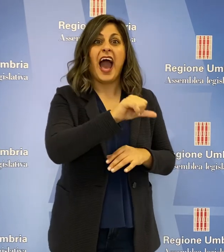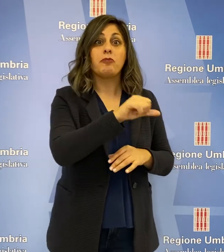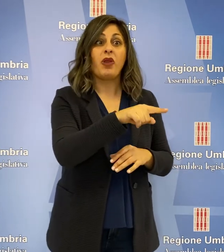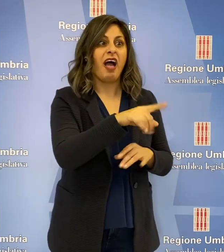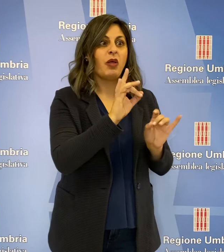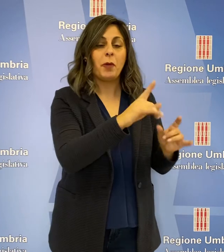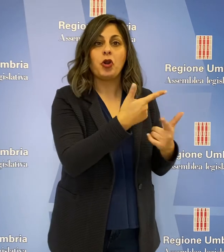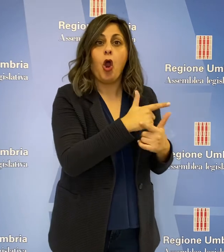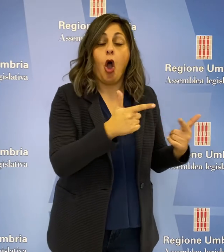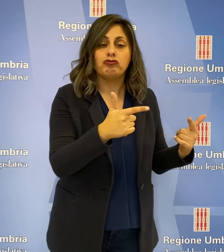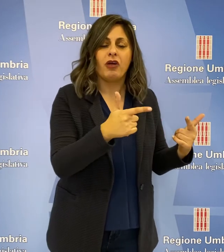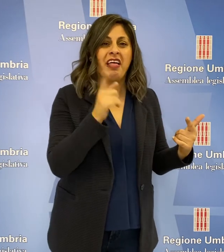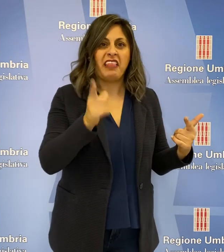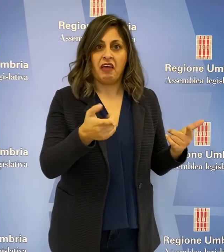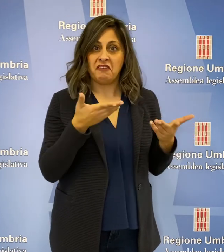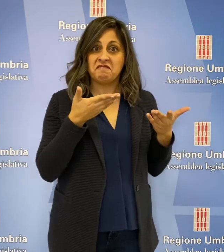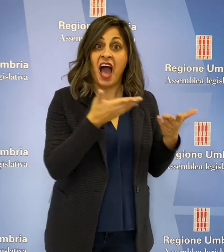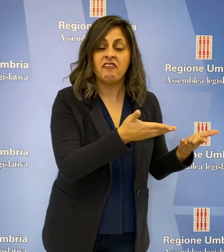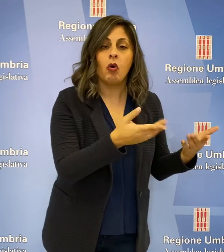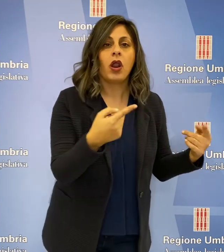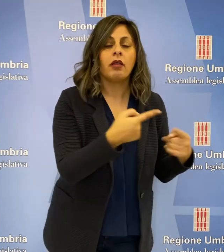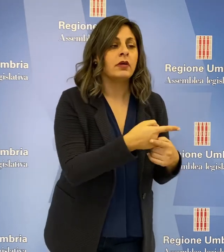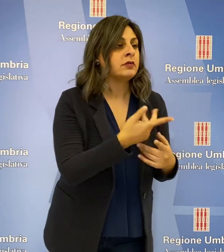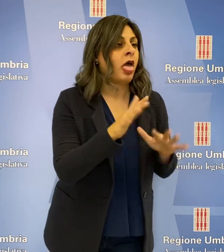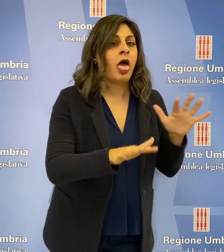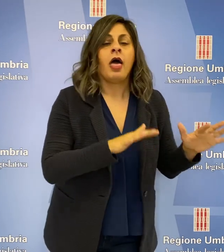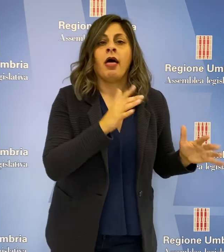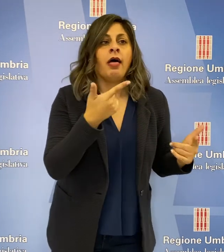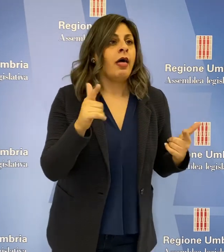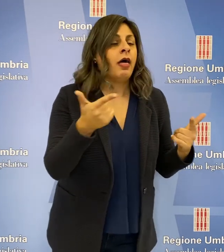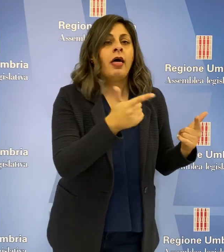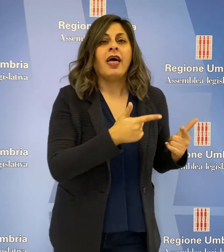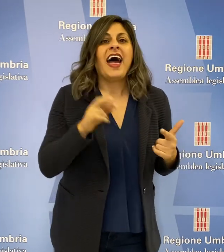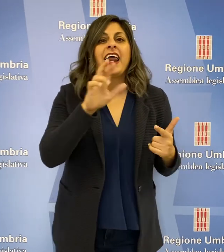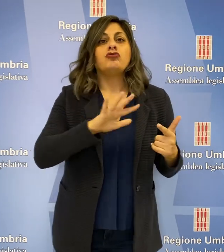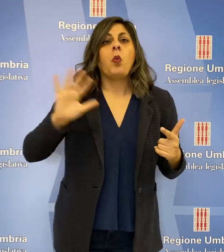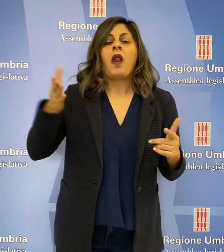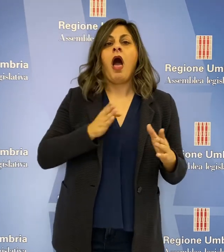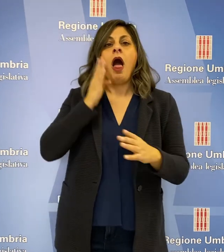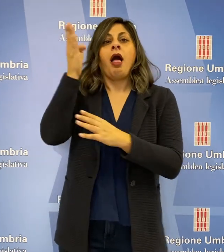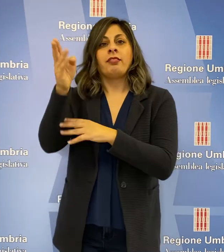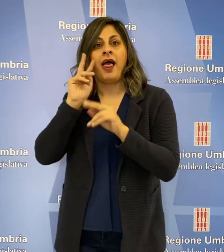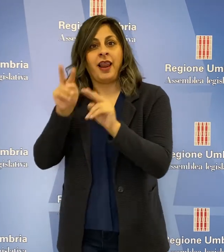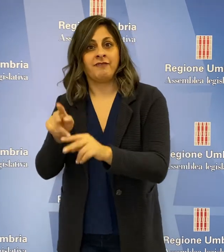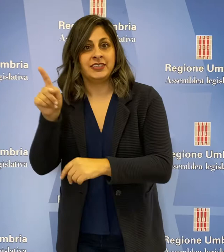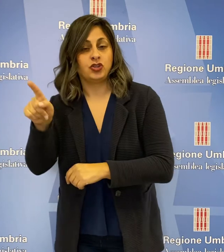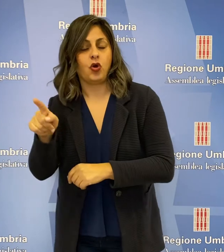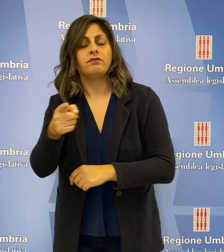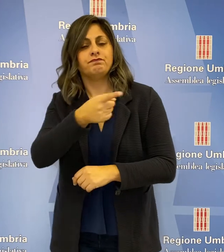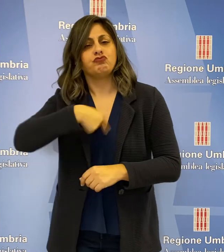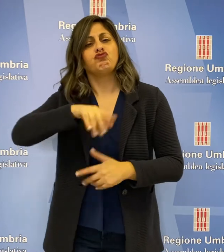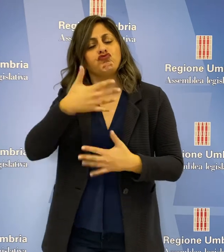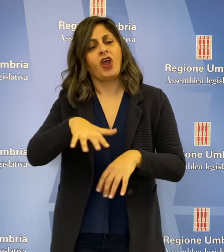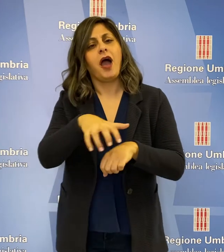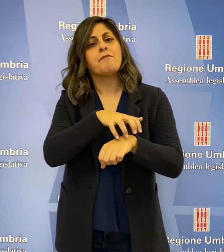questo carburante non inquinante, invece di essere favorito, deve recarsi in altre regioni. Stiamo